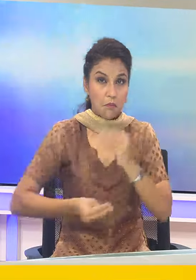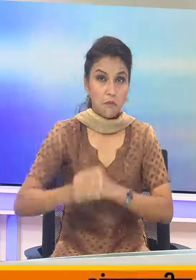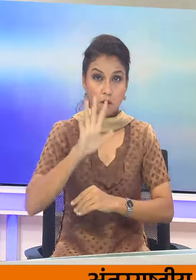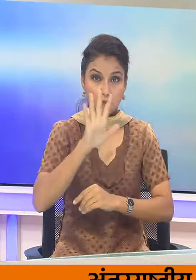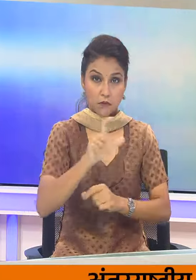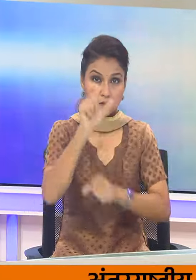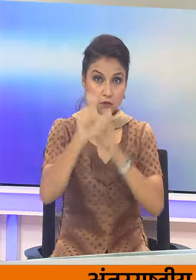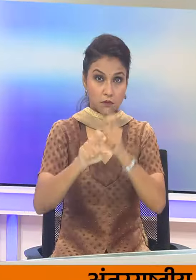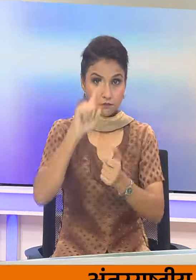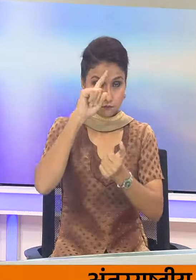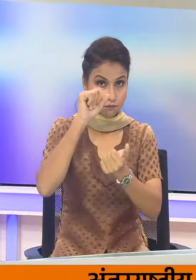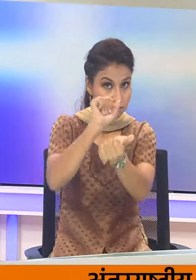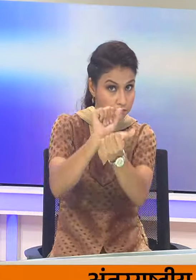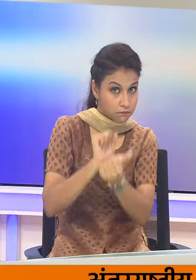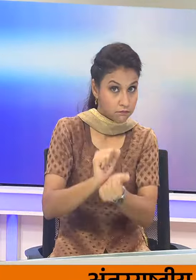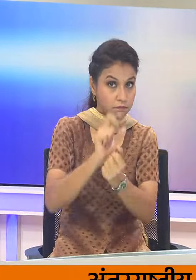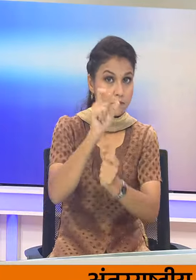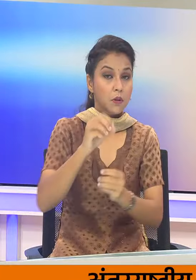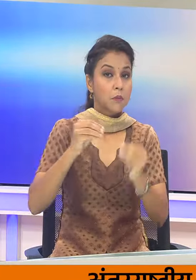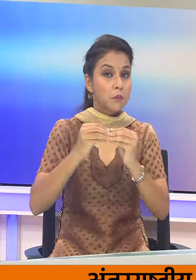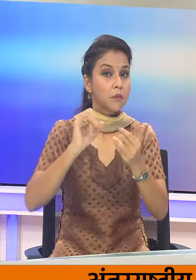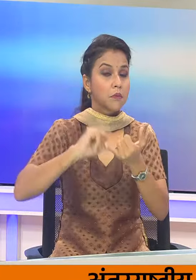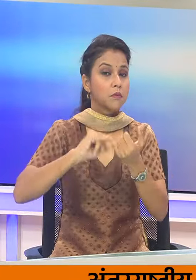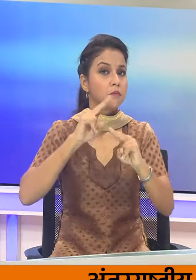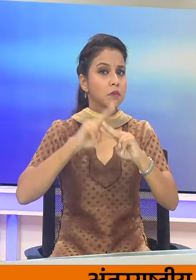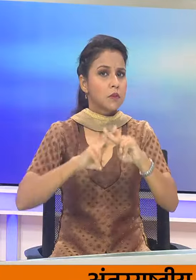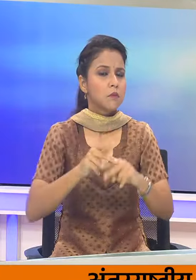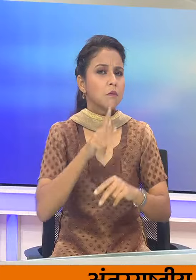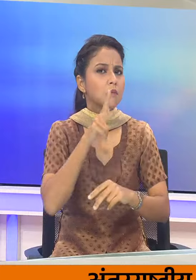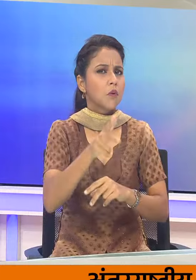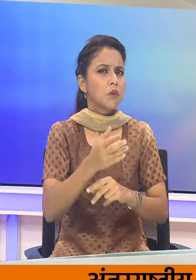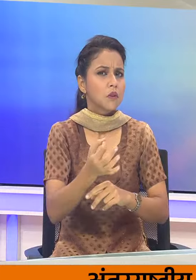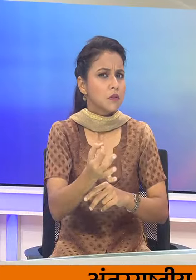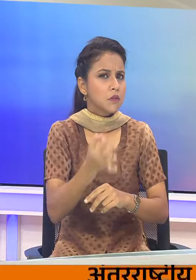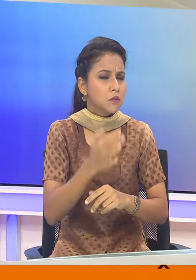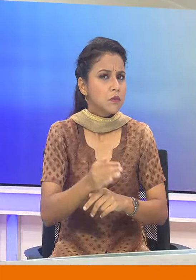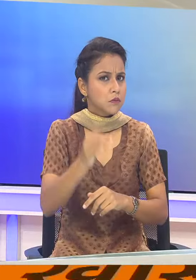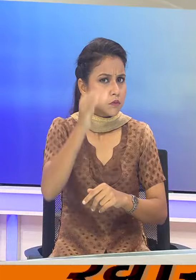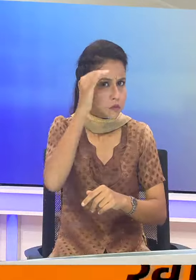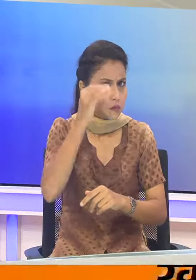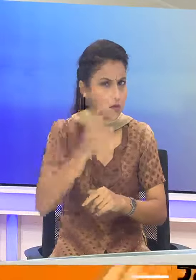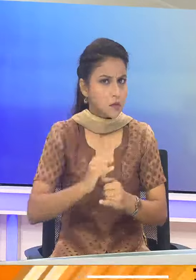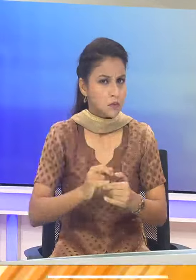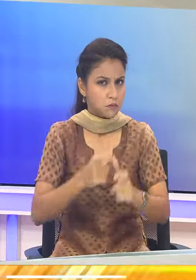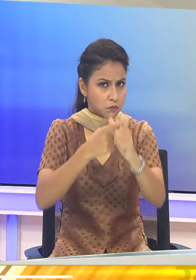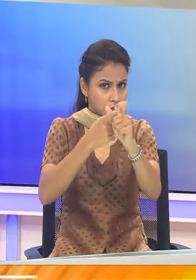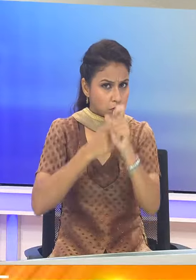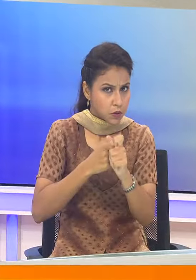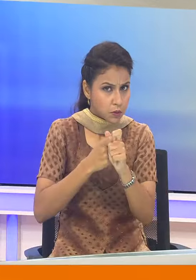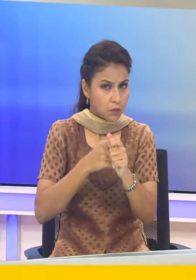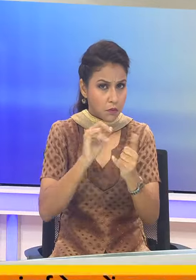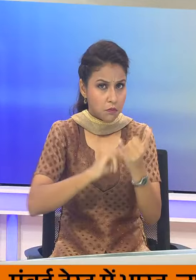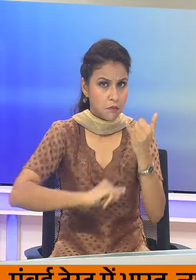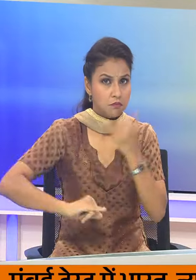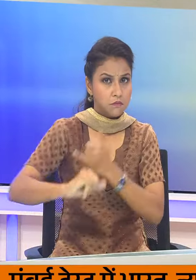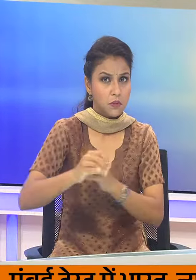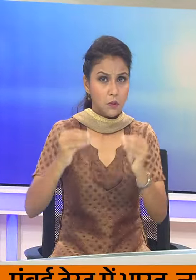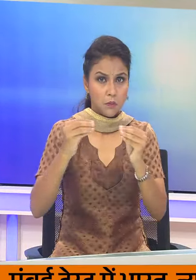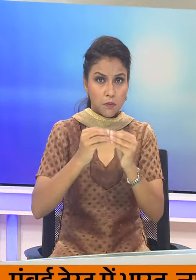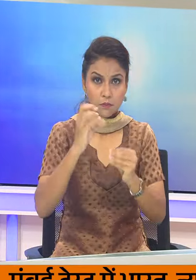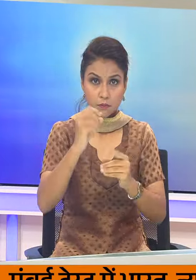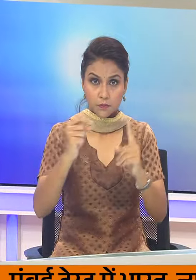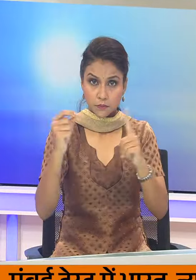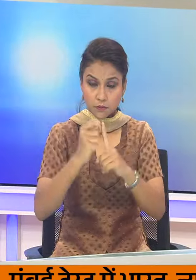और नागरिकों को गिरफतार किया B.S.F. के एक प्रवक्ता ने बताया कि विशेश सूचना पर सिपाही जाला जिले की अंतरकत B.O.P.